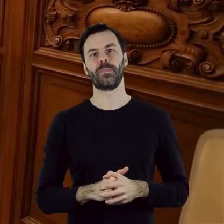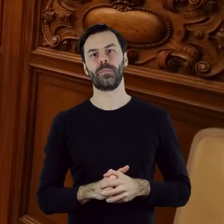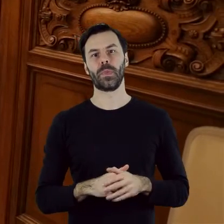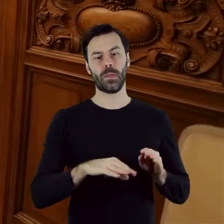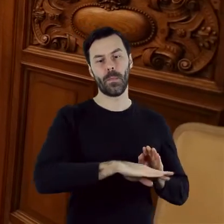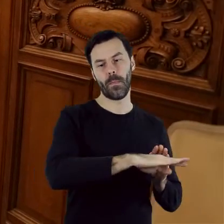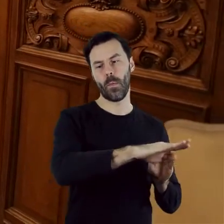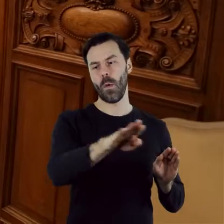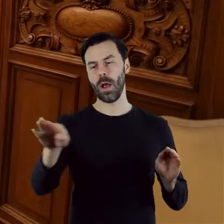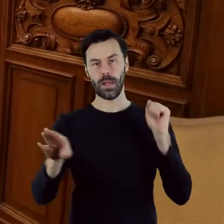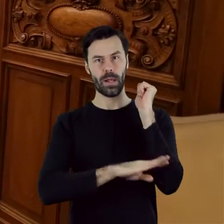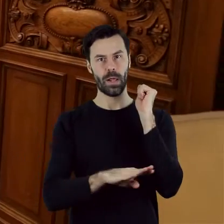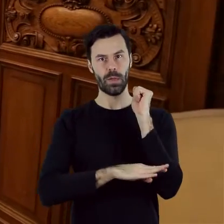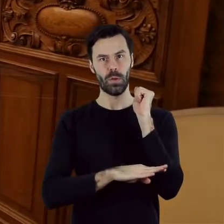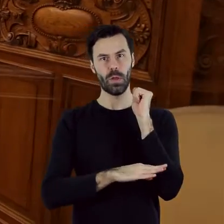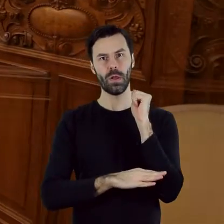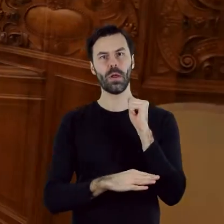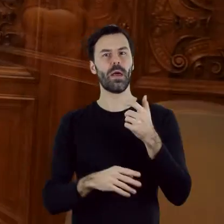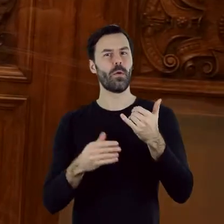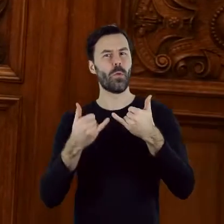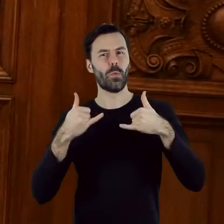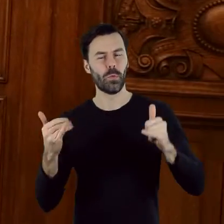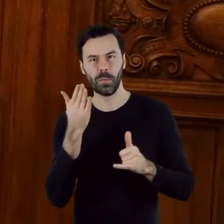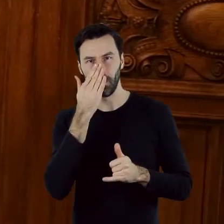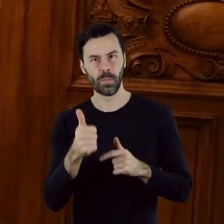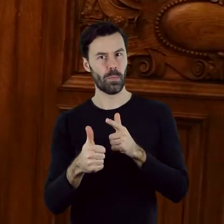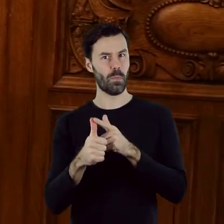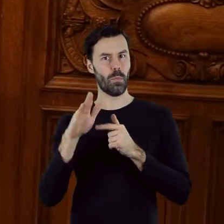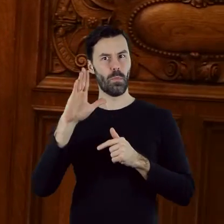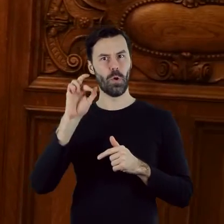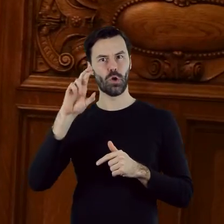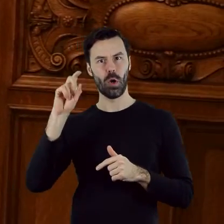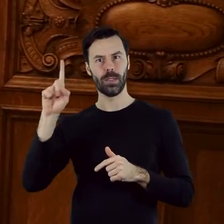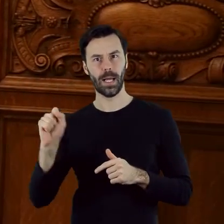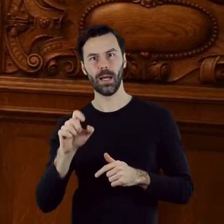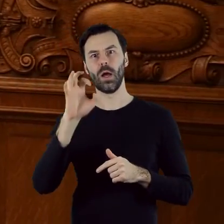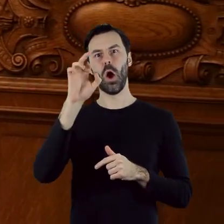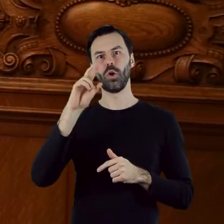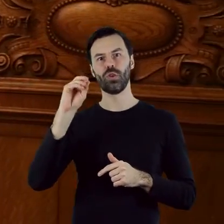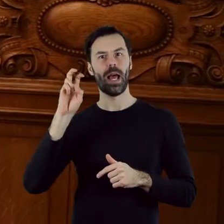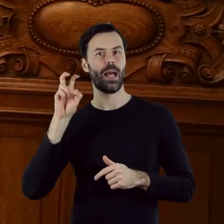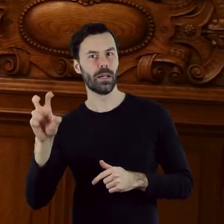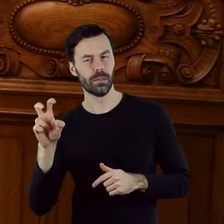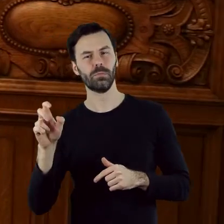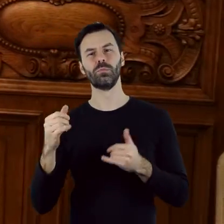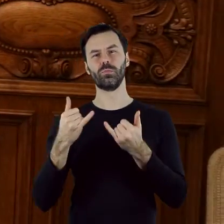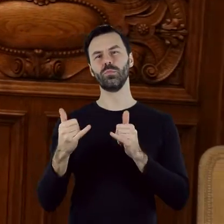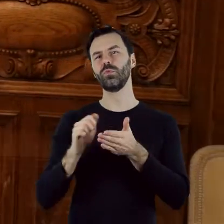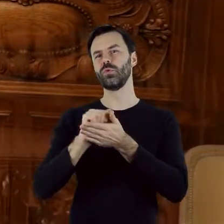wykonane zostały ze szlachetnych gatunków drewna, brzozy, orzecha, politurowane na wysoki połysk, zdobione